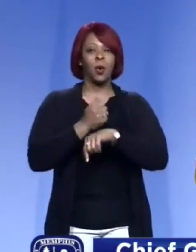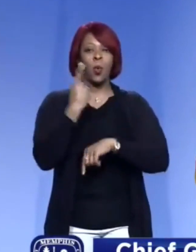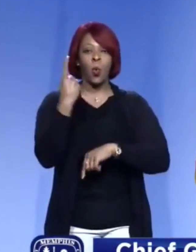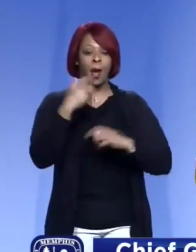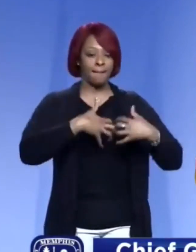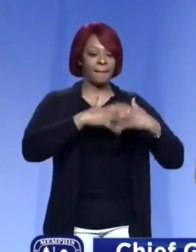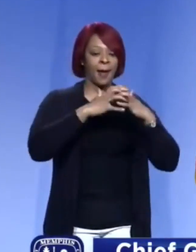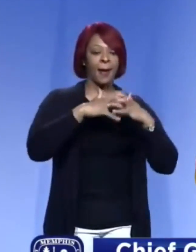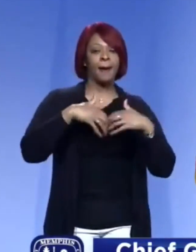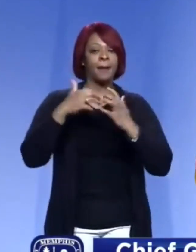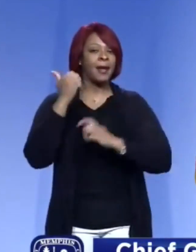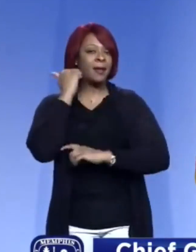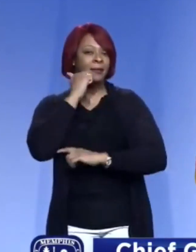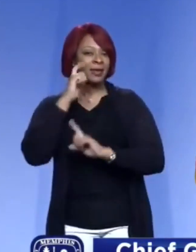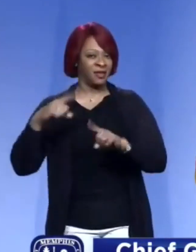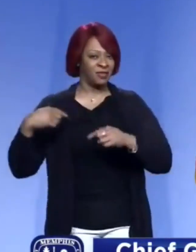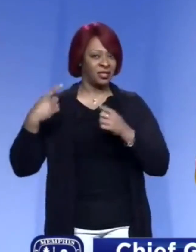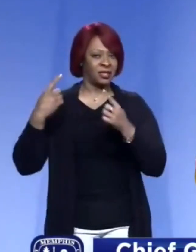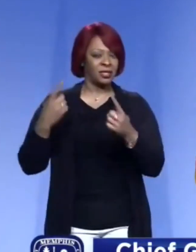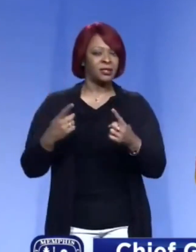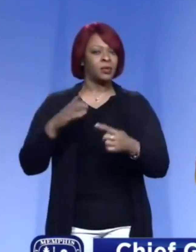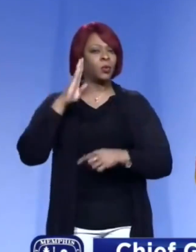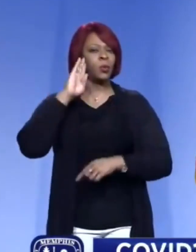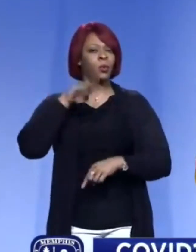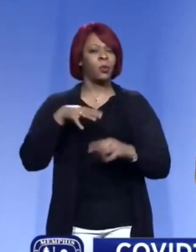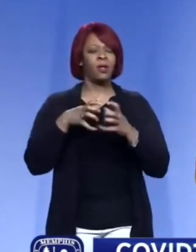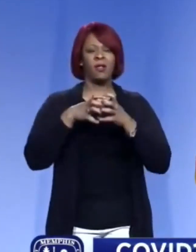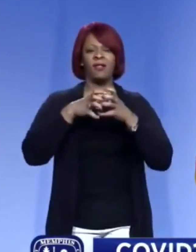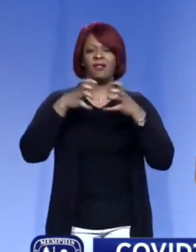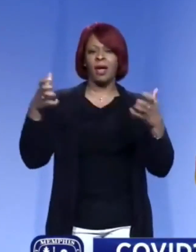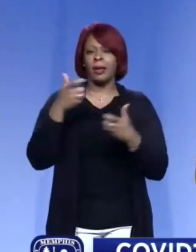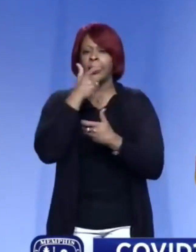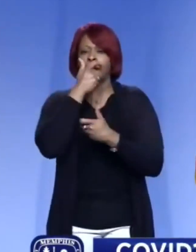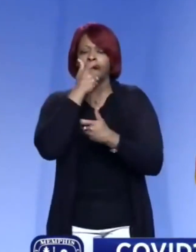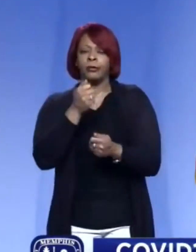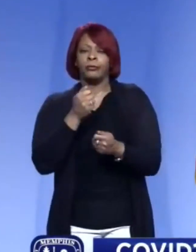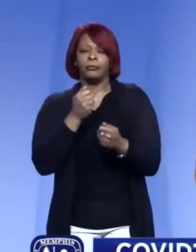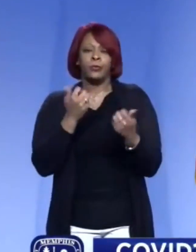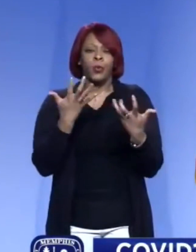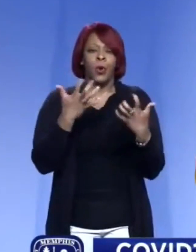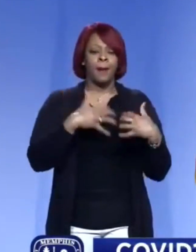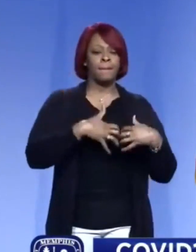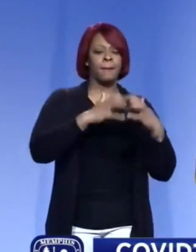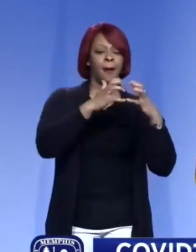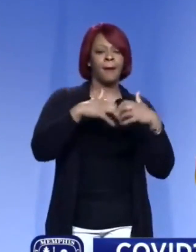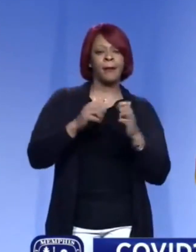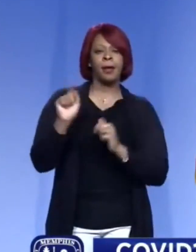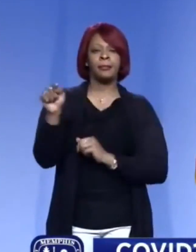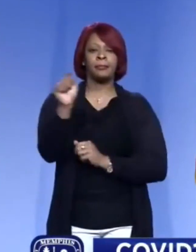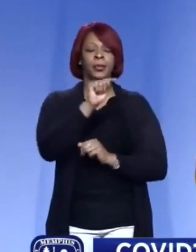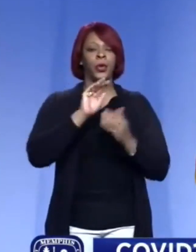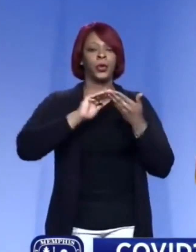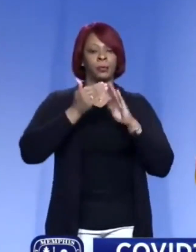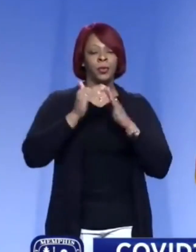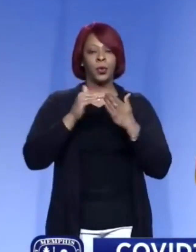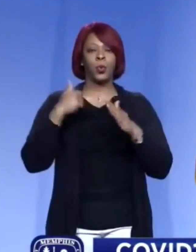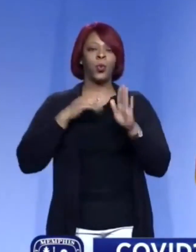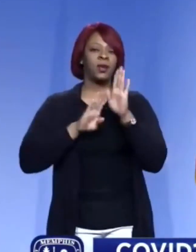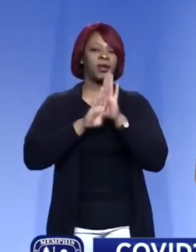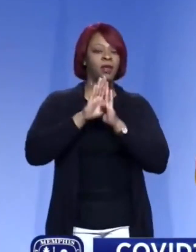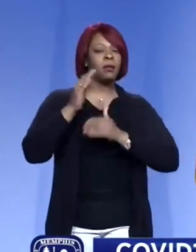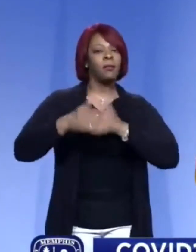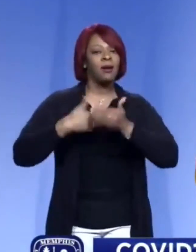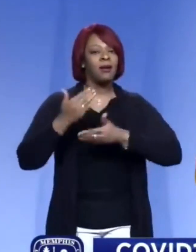temporal. Además, entendemos que hay mucho interés en tener otros sitios temporales de vacunación en la comunidad y estamos